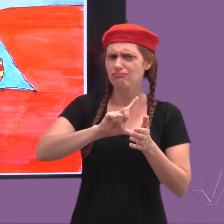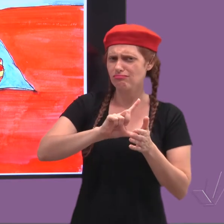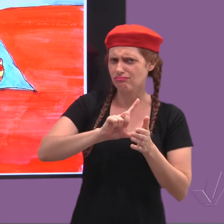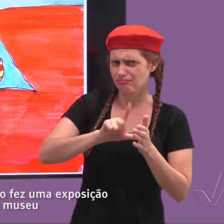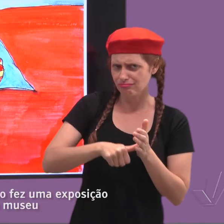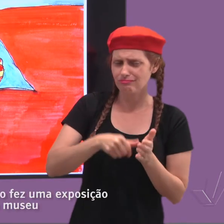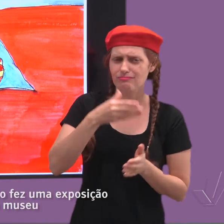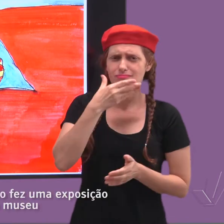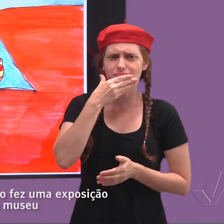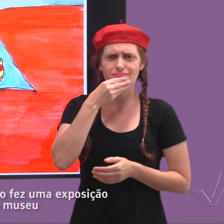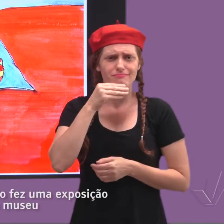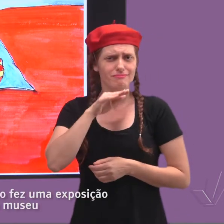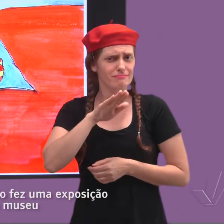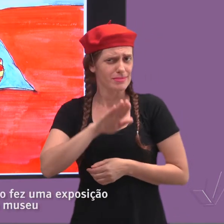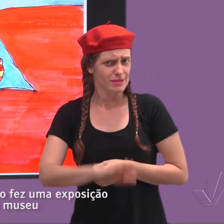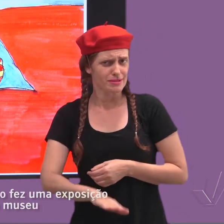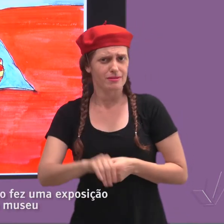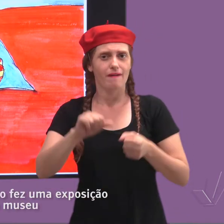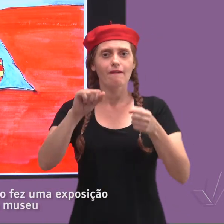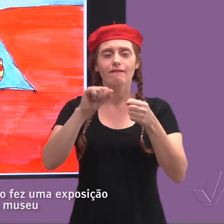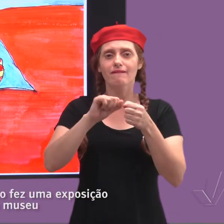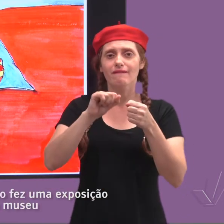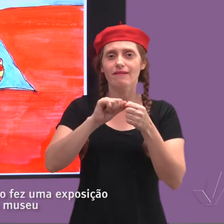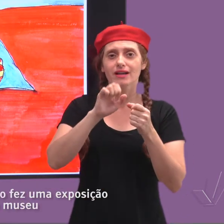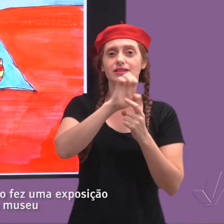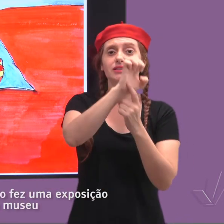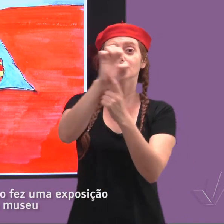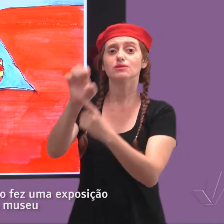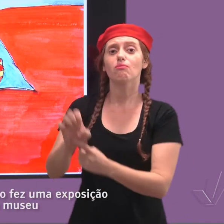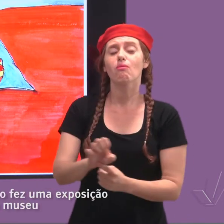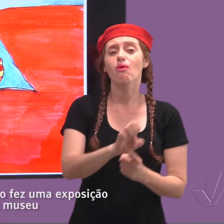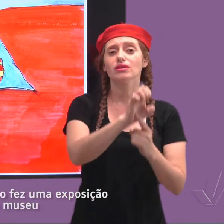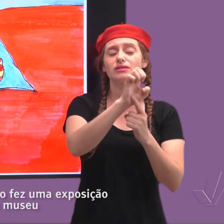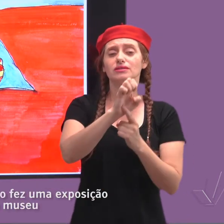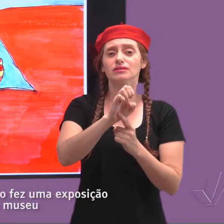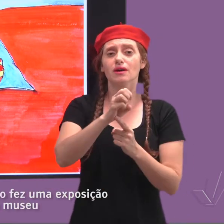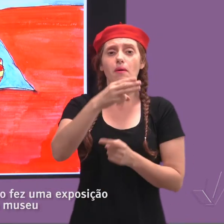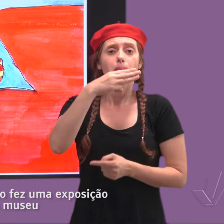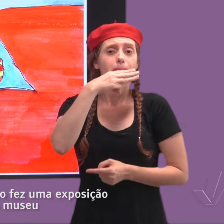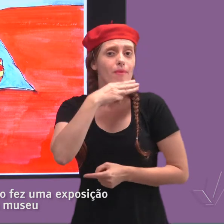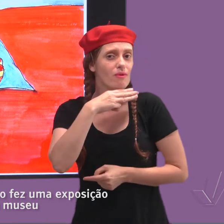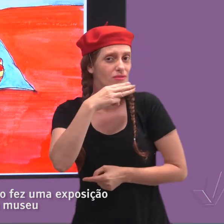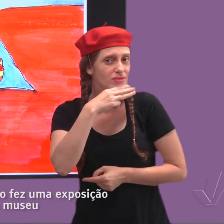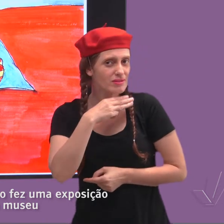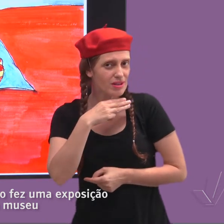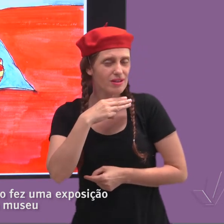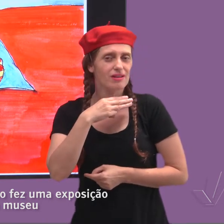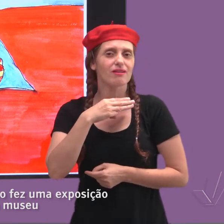Depois, o menino, ele fez uma exposição no museu